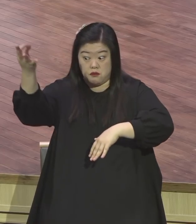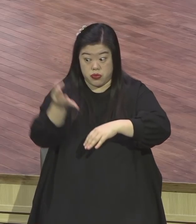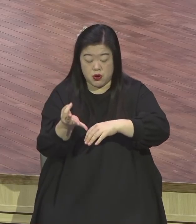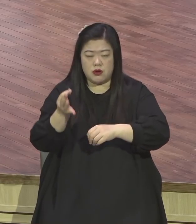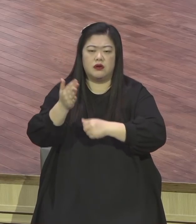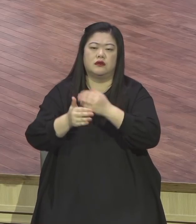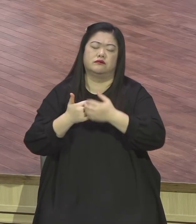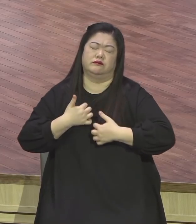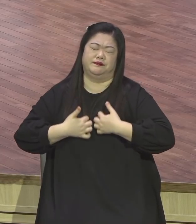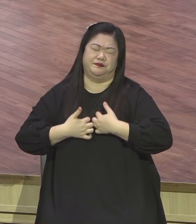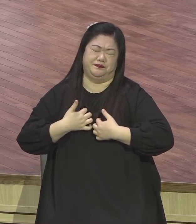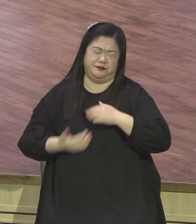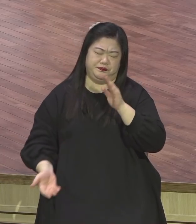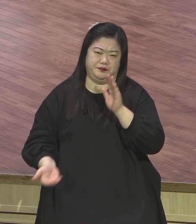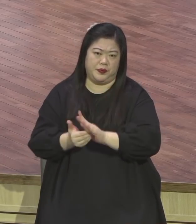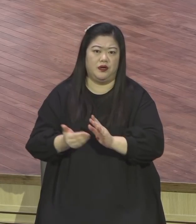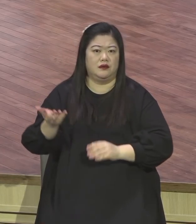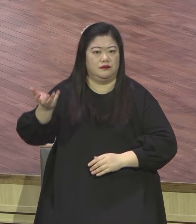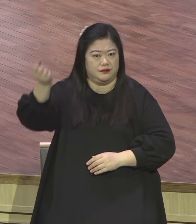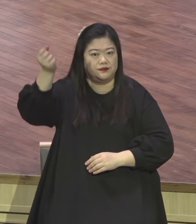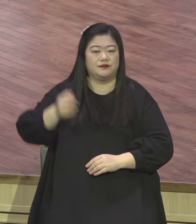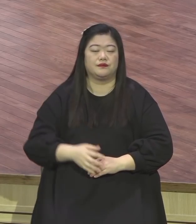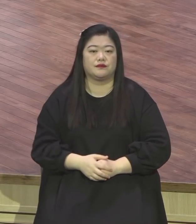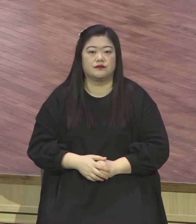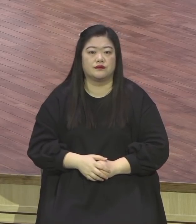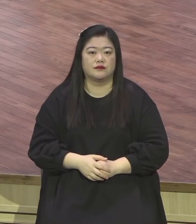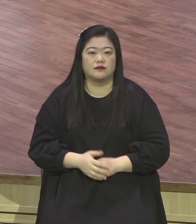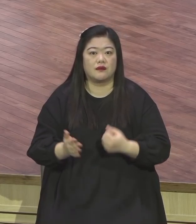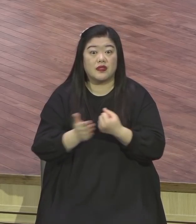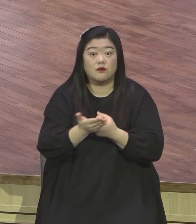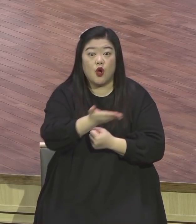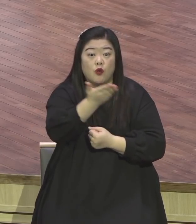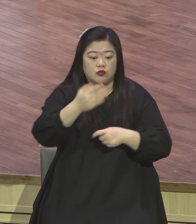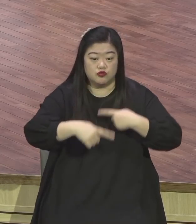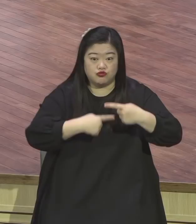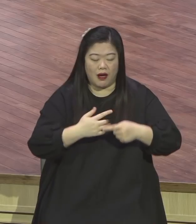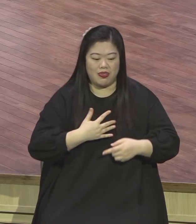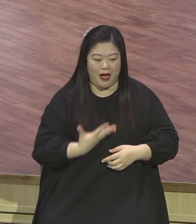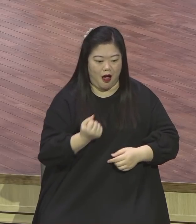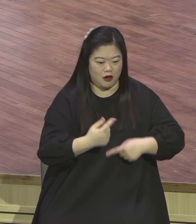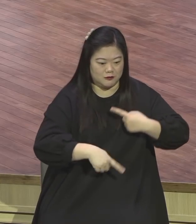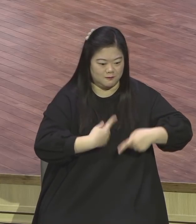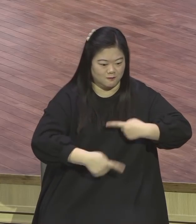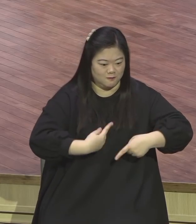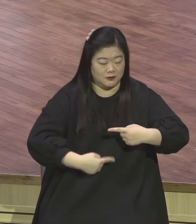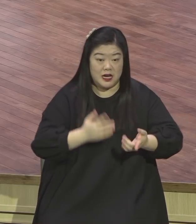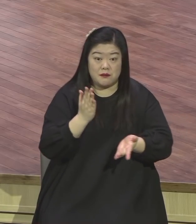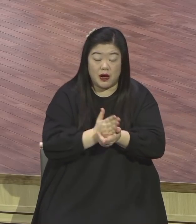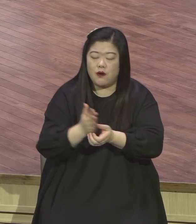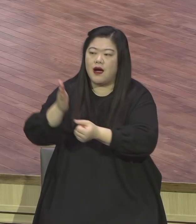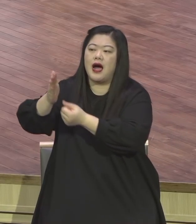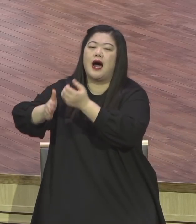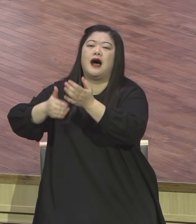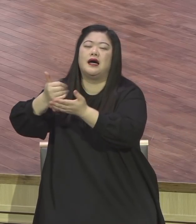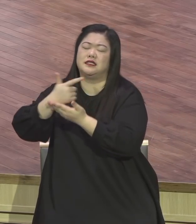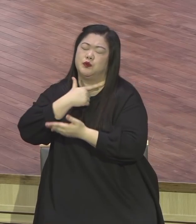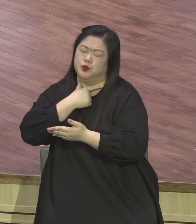개인적 소망과 기대를 채우는 수준에 있지 마시고 이제는 하나님 생명 살리는 복음의 생대가야 조사사